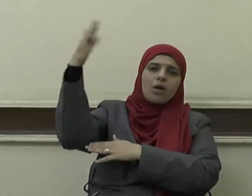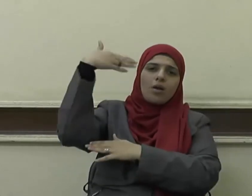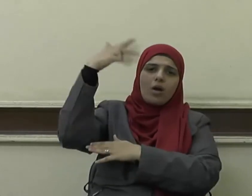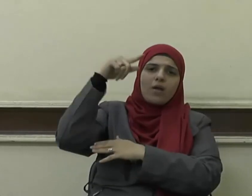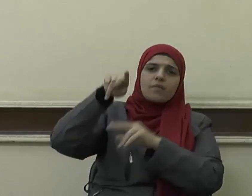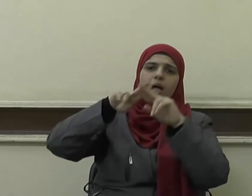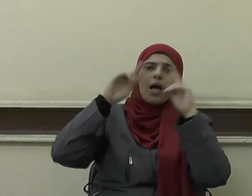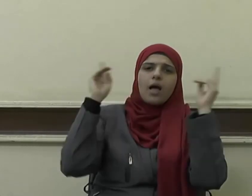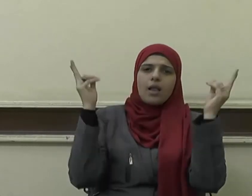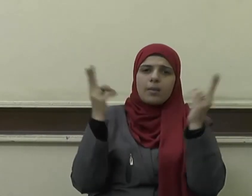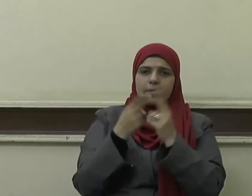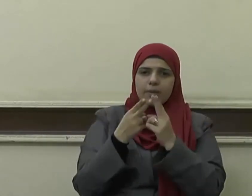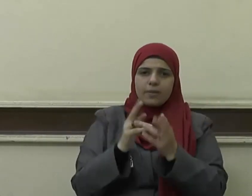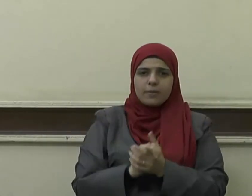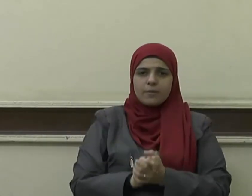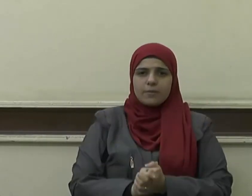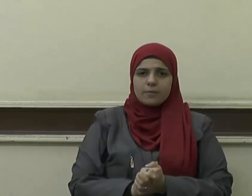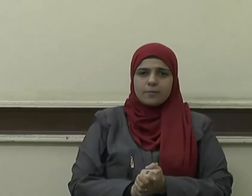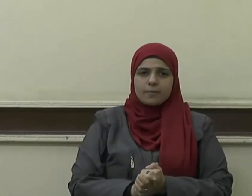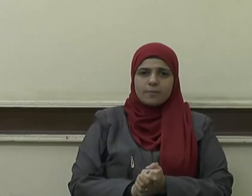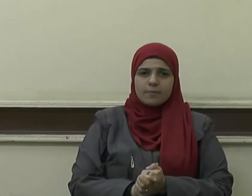وارفع رايتها في العالمين ترجمة نانسي